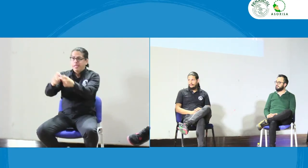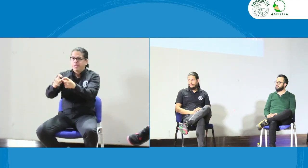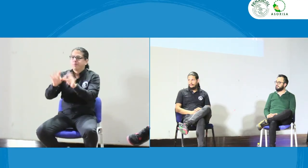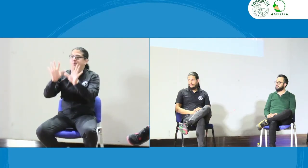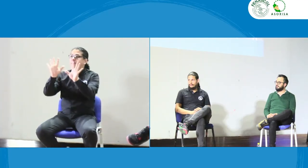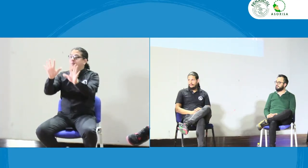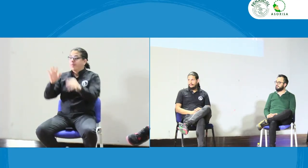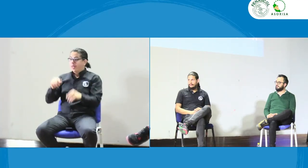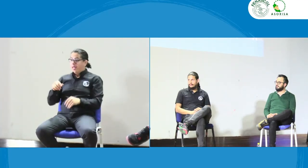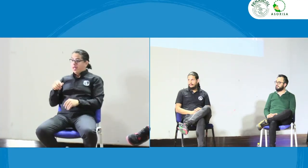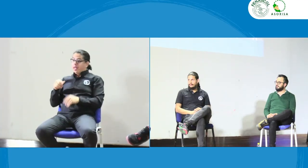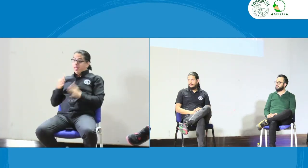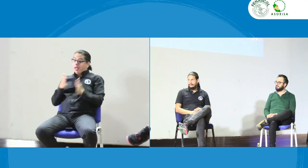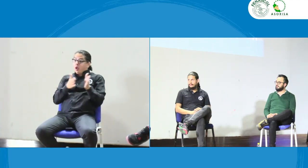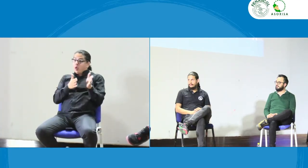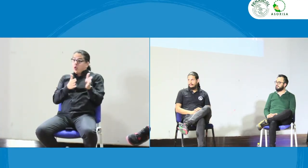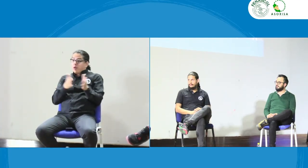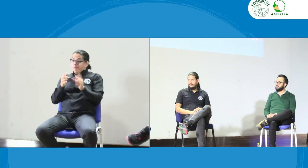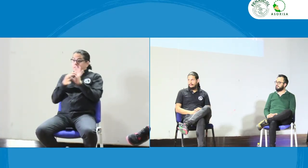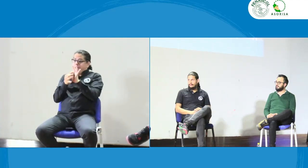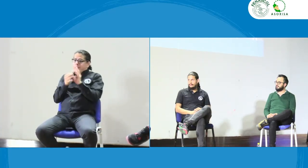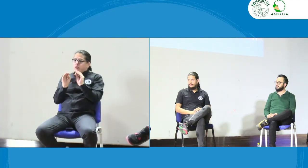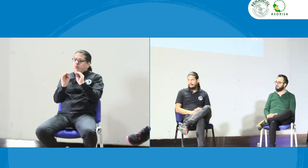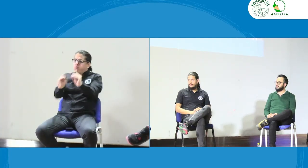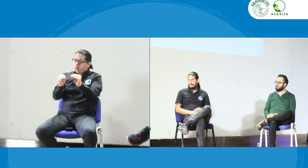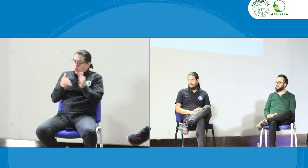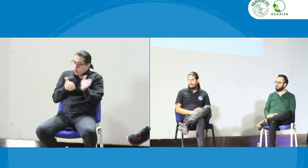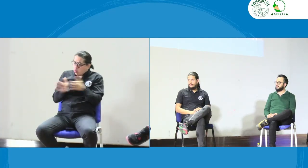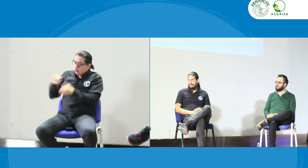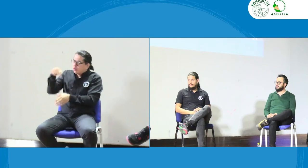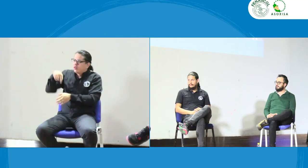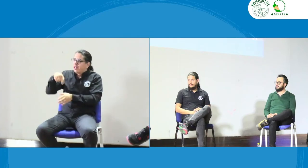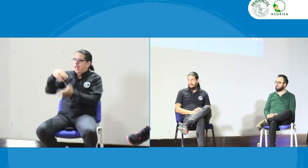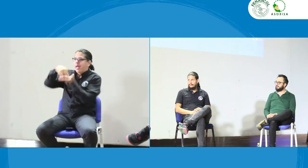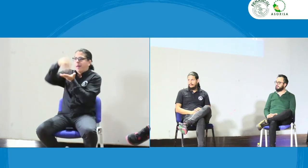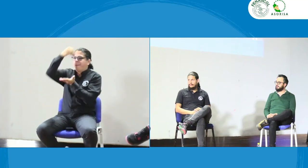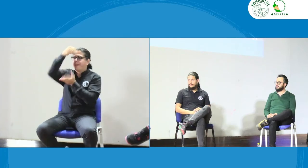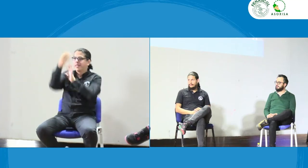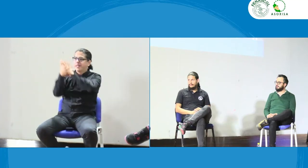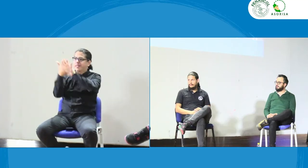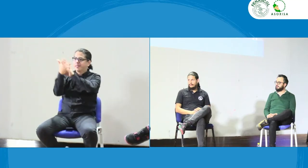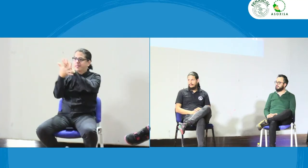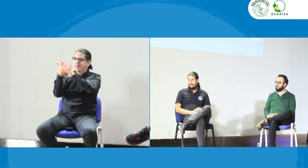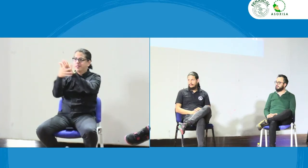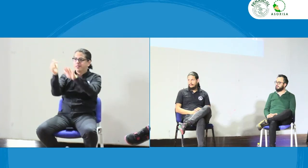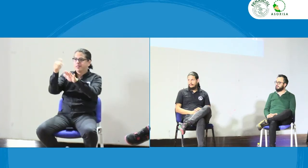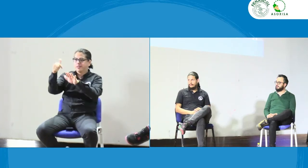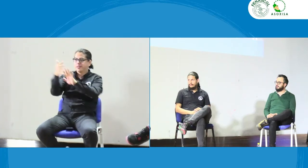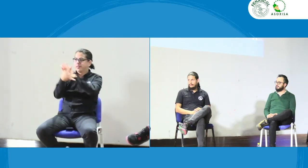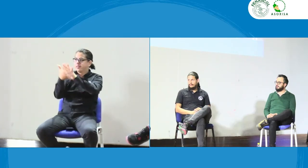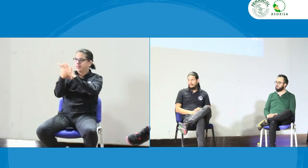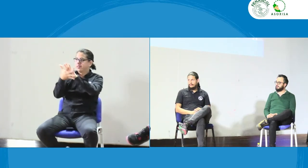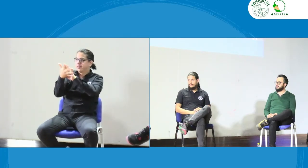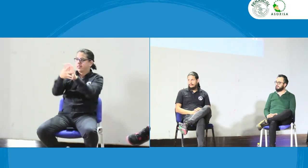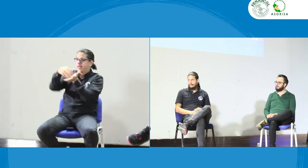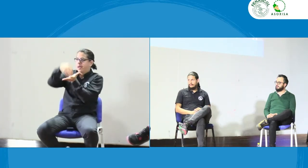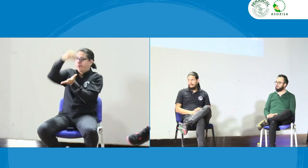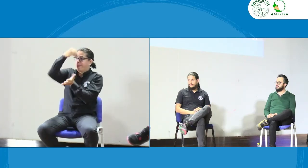estado dentro de los cursos no se les puede dar una certificación o una tarjeta de intérpretes porque es que los cursos son de lengua de